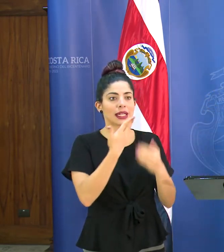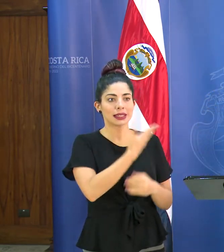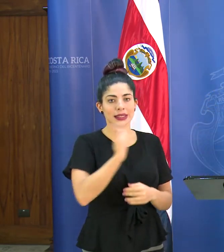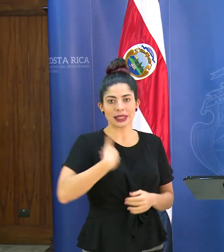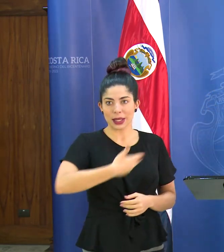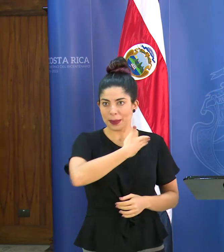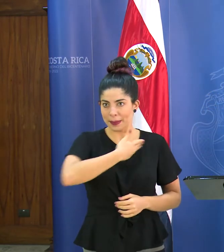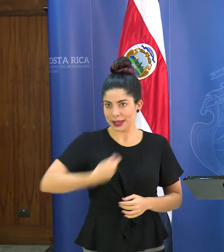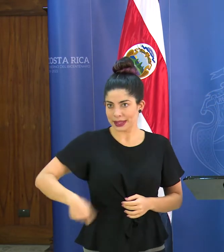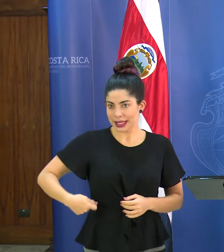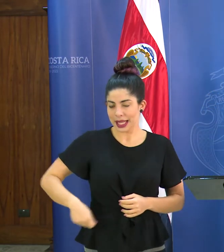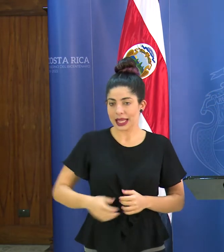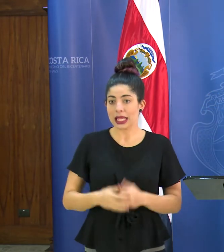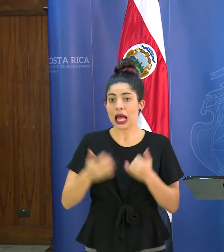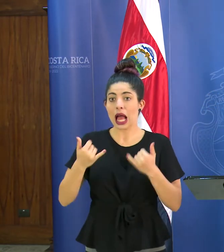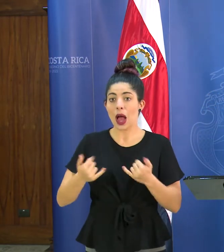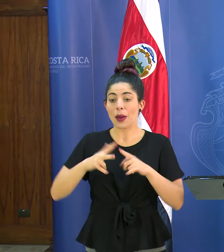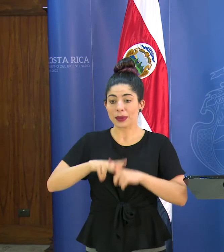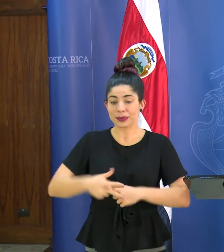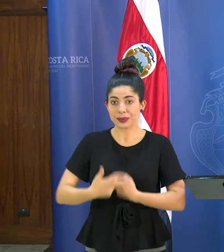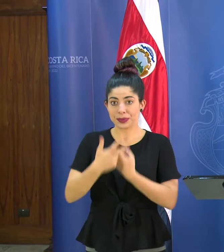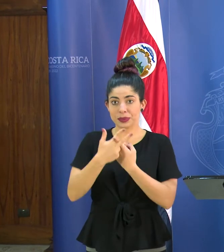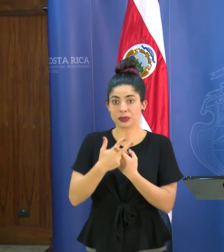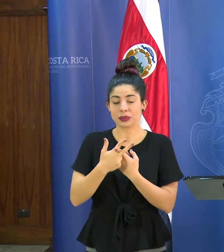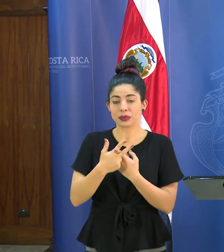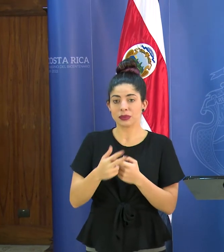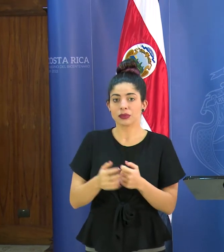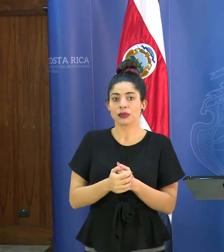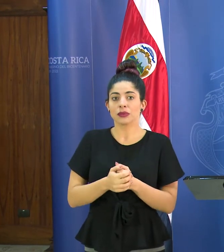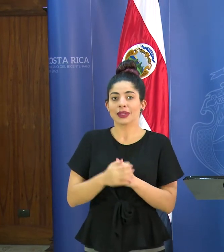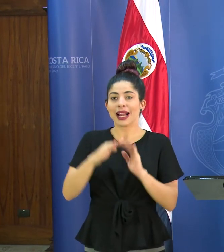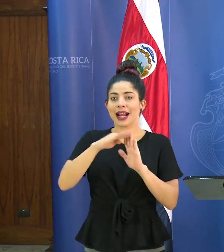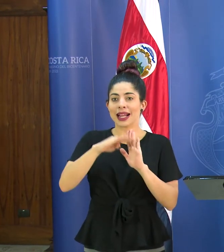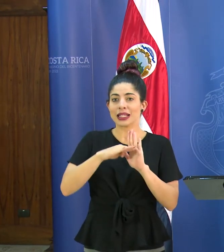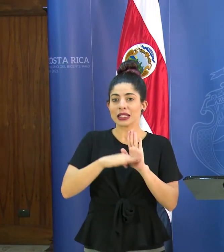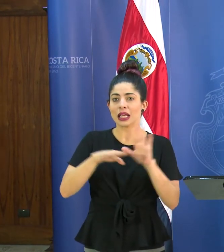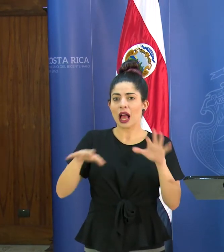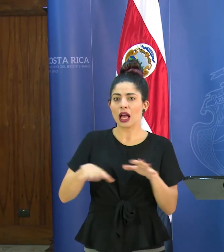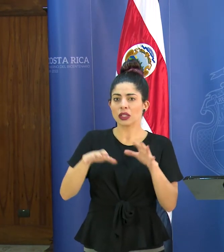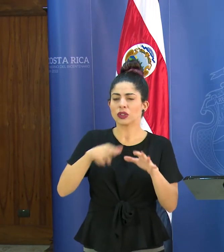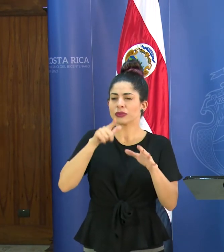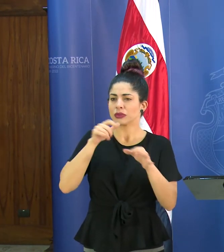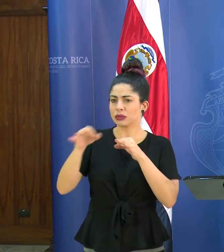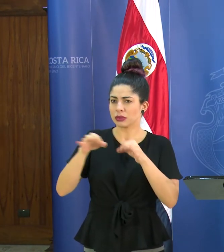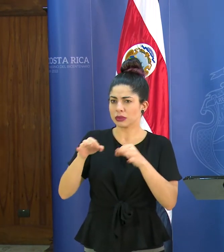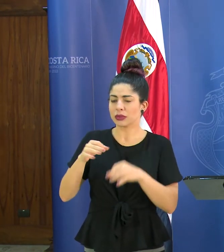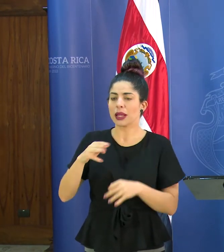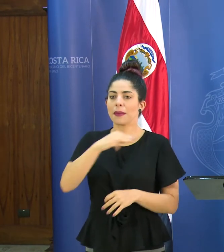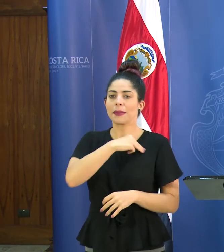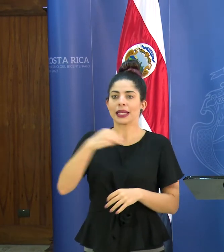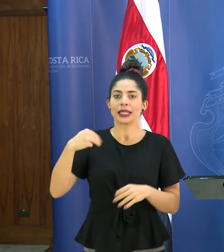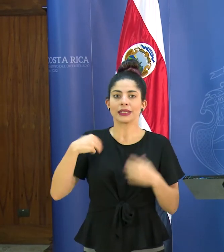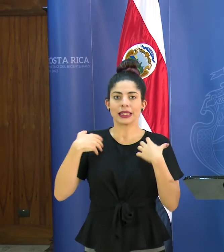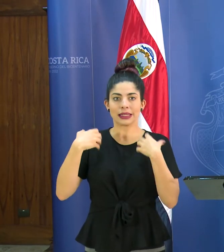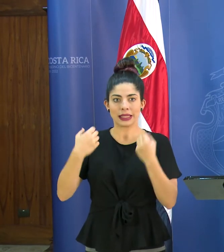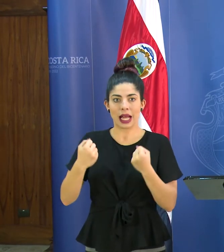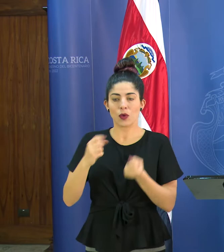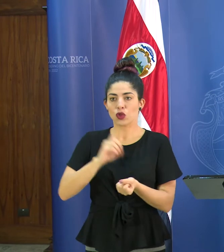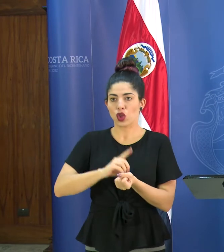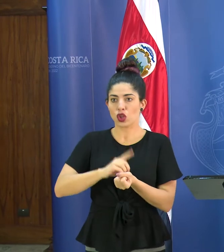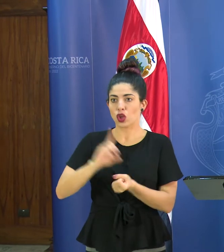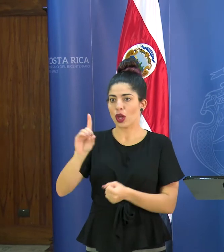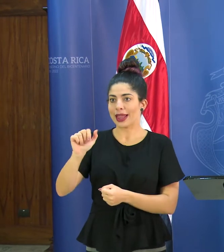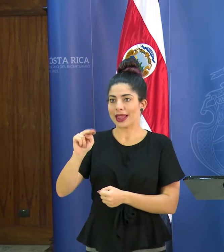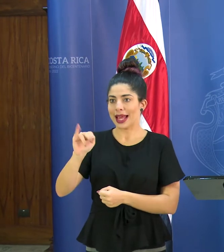señor presidente. Iniciando con esta lista de acciones, vamos a escuchar al ministro de Salud, al doctor